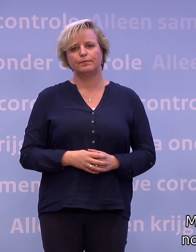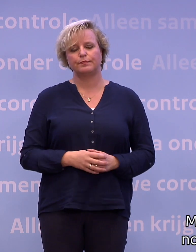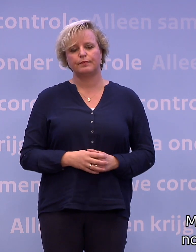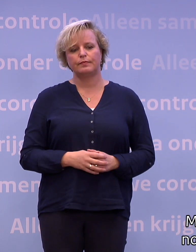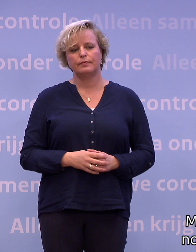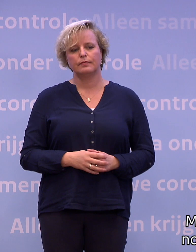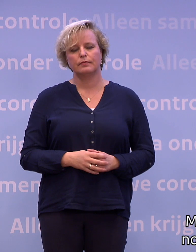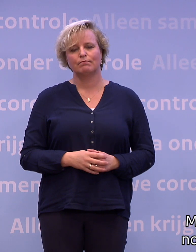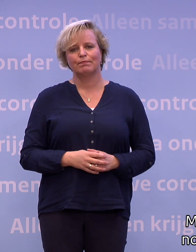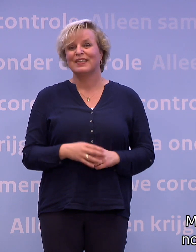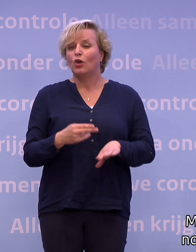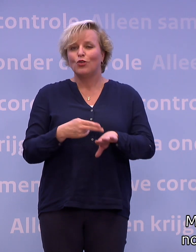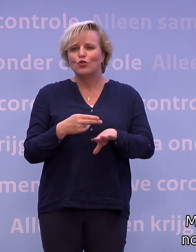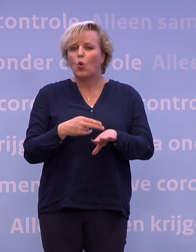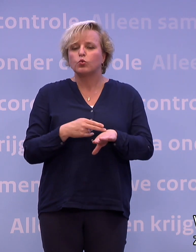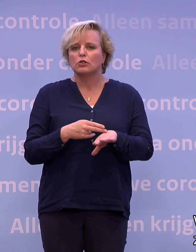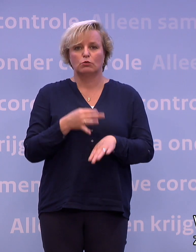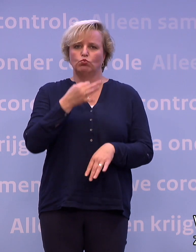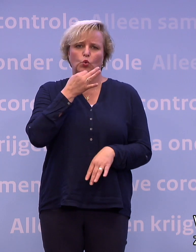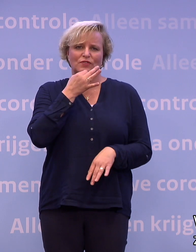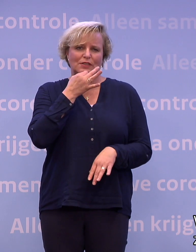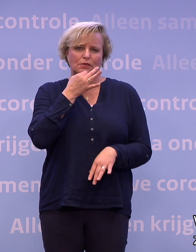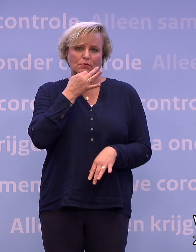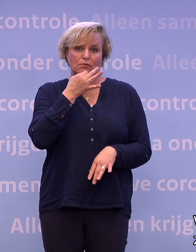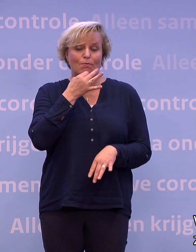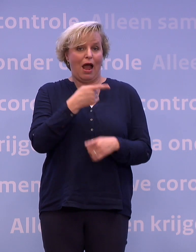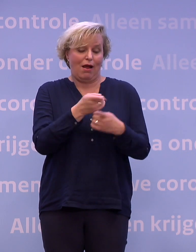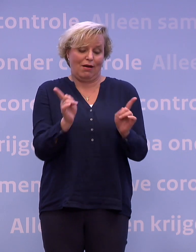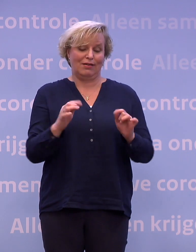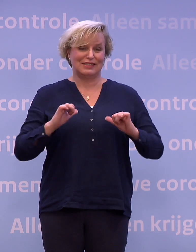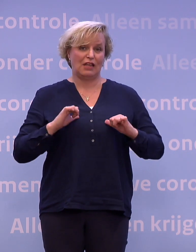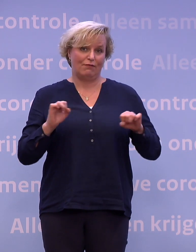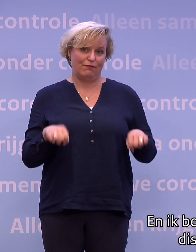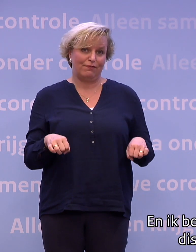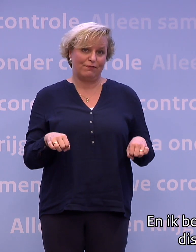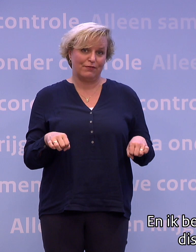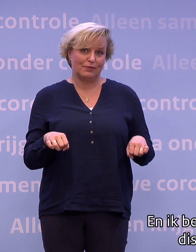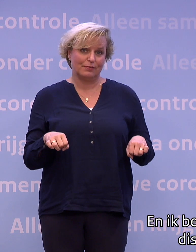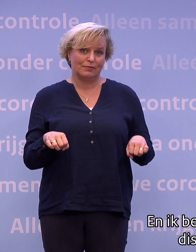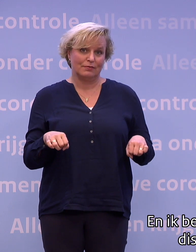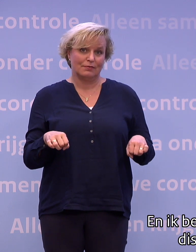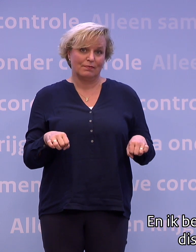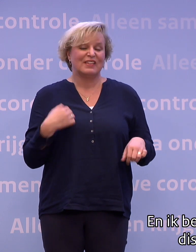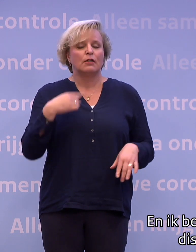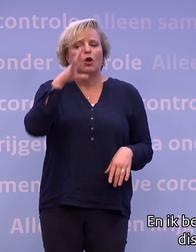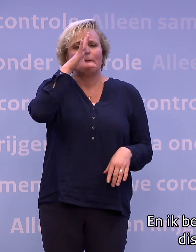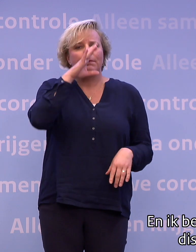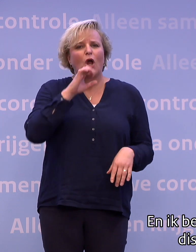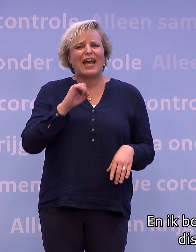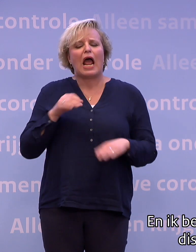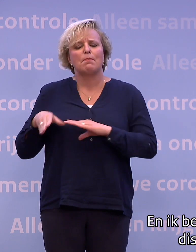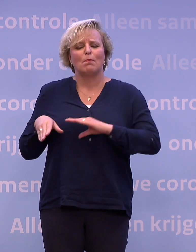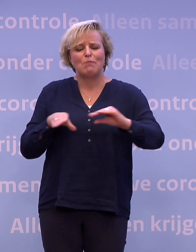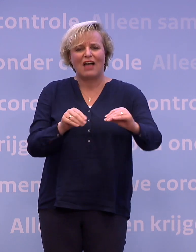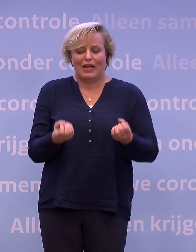Maar dat zou niet nodig moeten zijn. We hebben het zelf in de hand. En ik begrijp dat maatregelen discussie